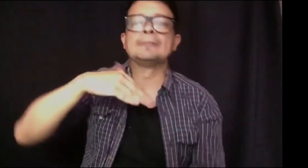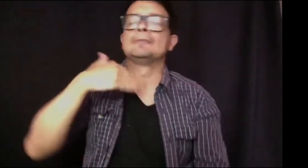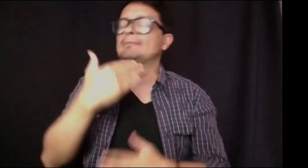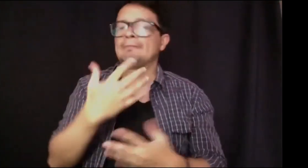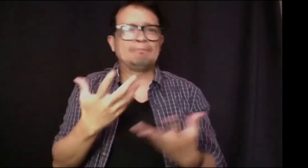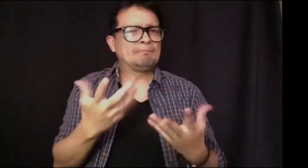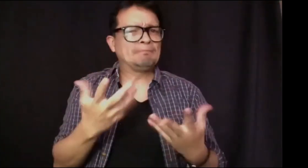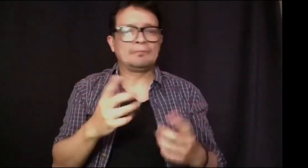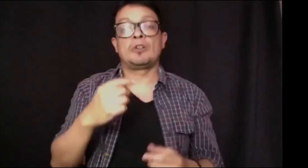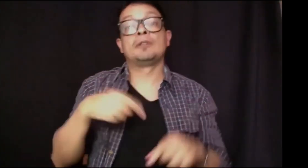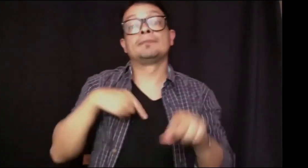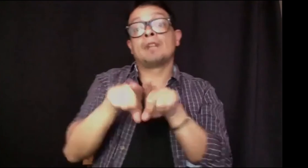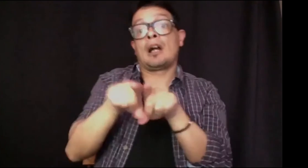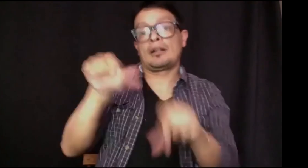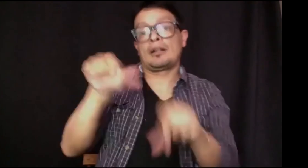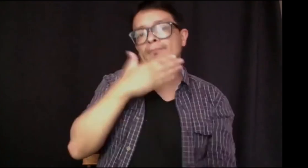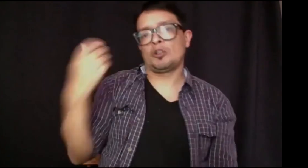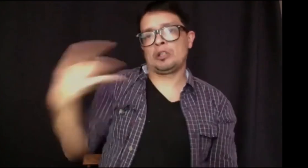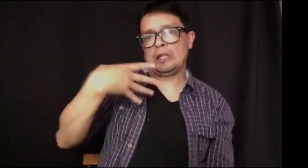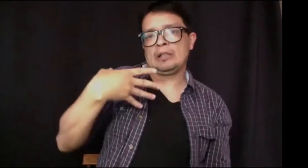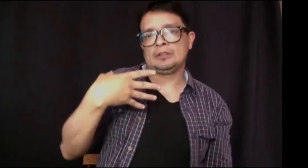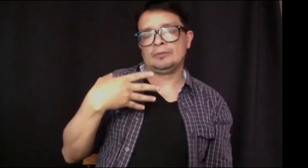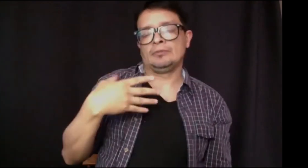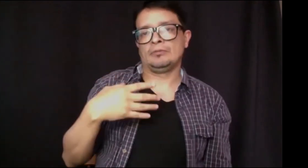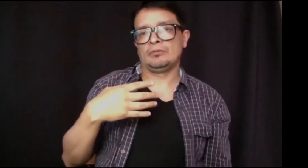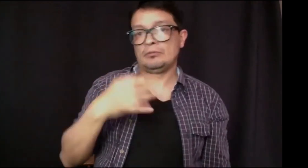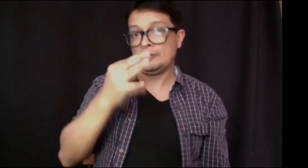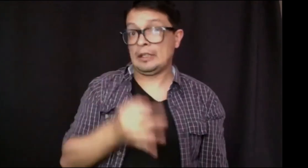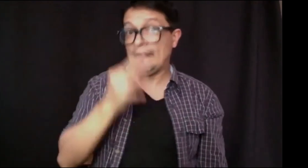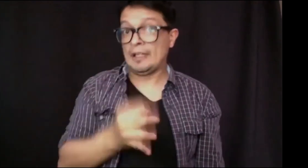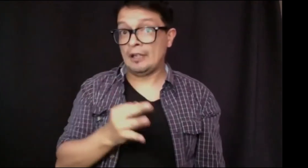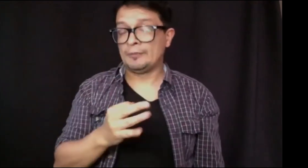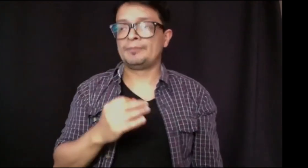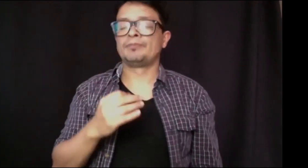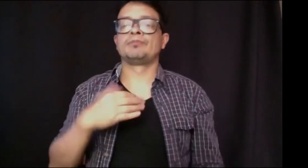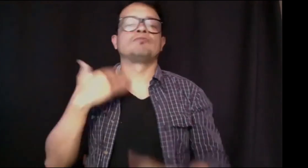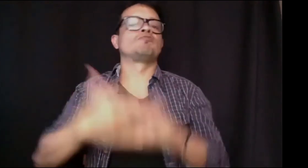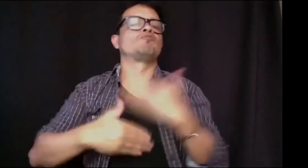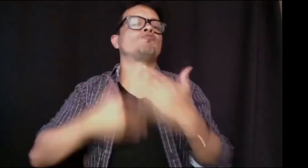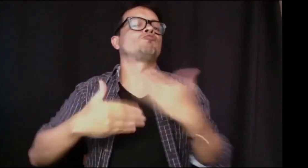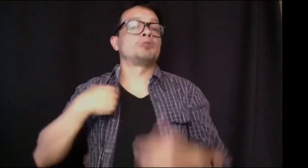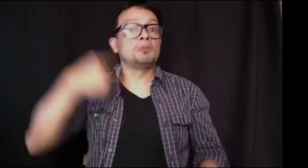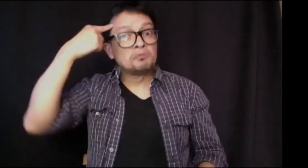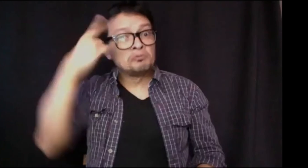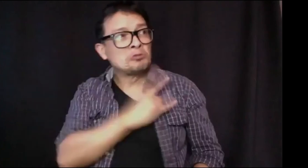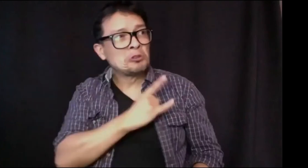mal redactadas. No sabía escribir muy bien y mis hermanos, pues, eran mejores que yo. Es la verdad, sinceramente.